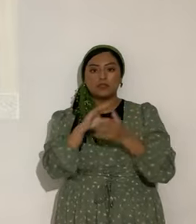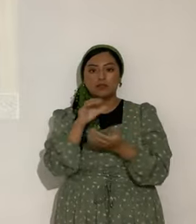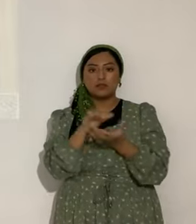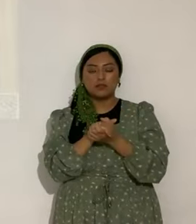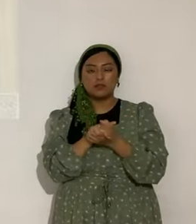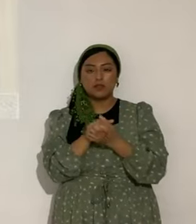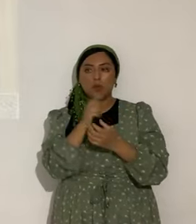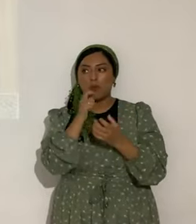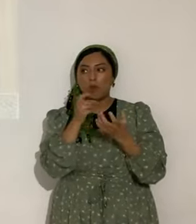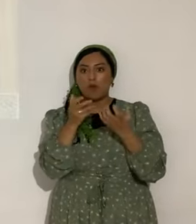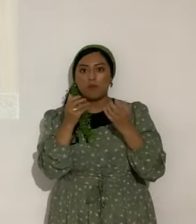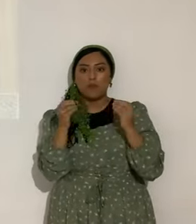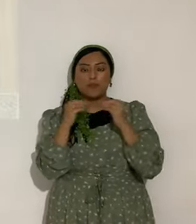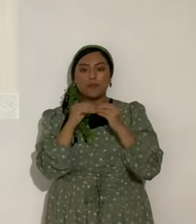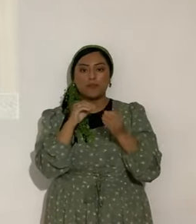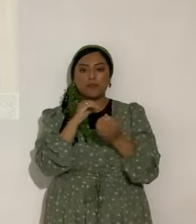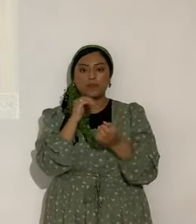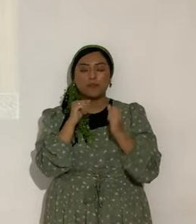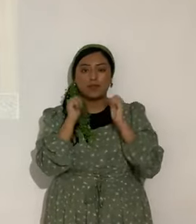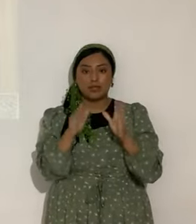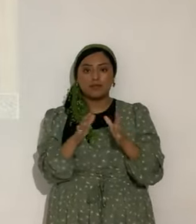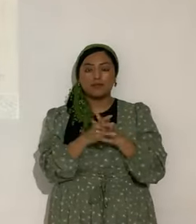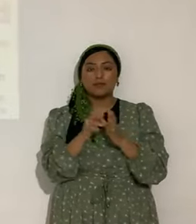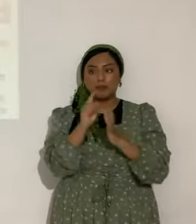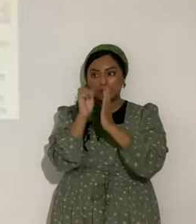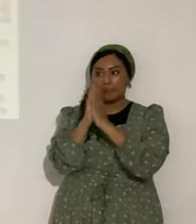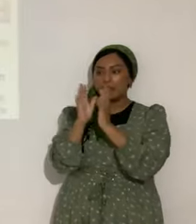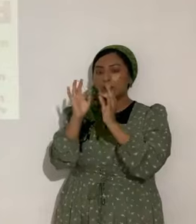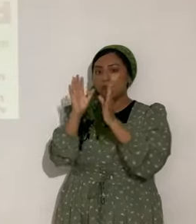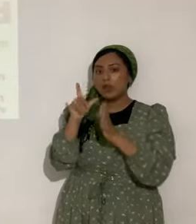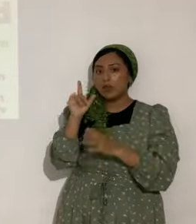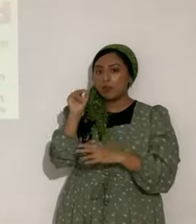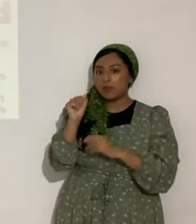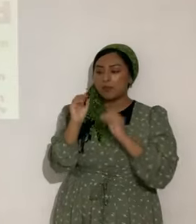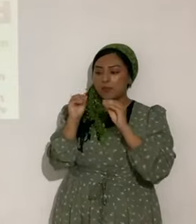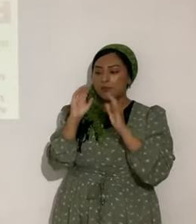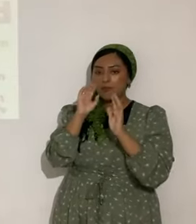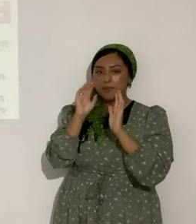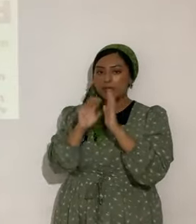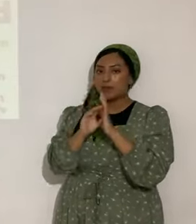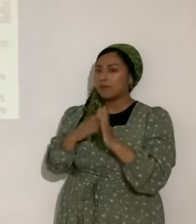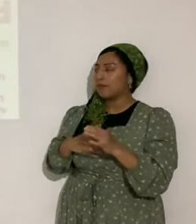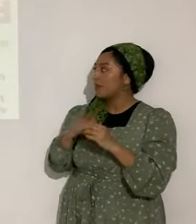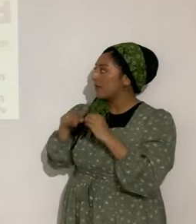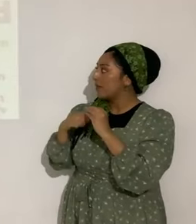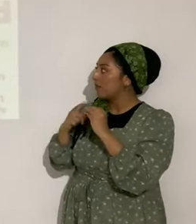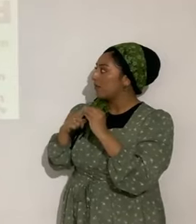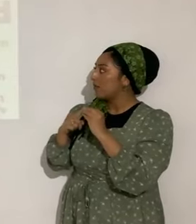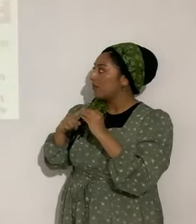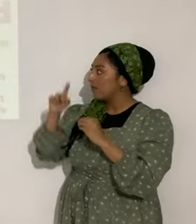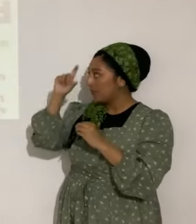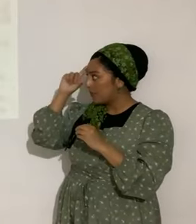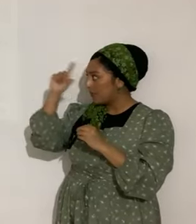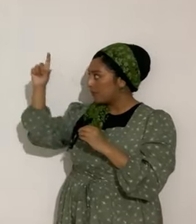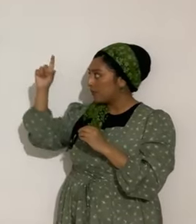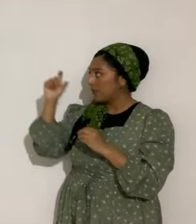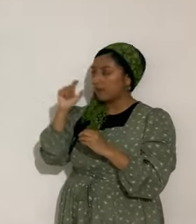no quiere más bendiciones, verdad? Le voy a pedir a Roy Luis que ponga una fotografía de la luna de Antier.